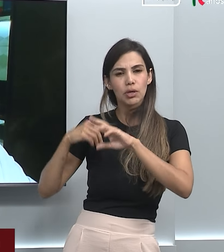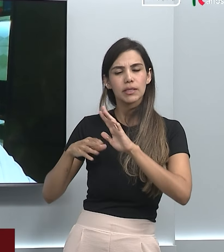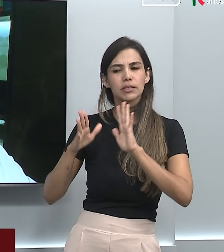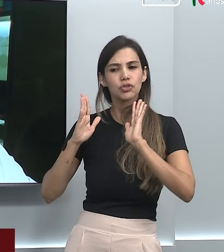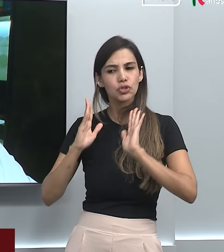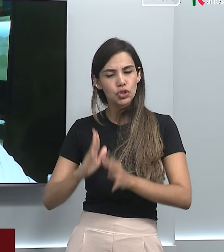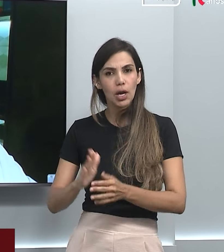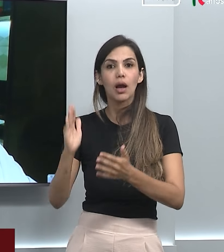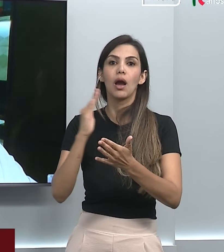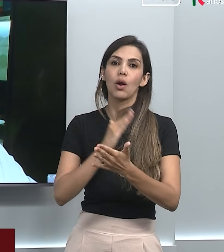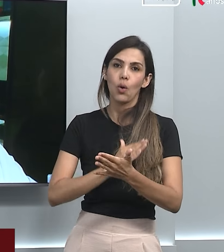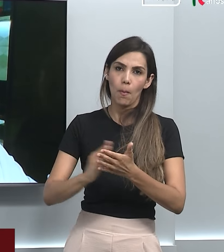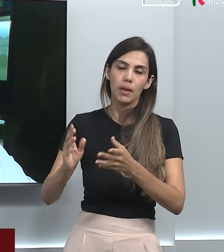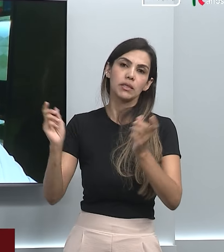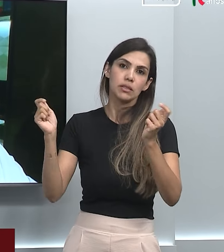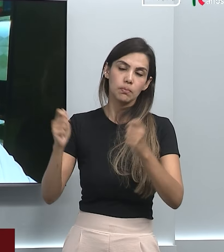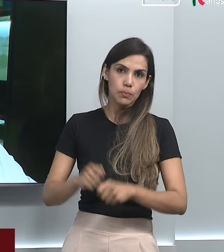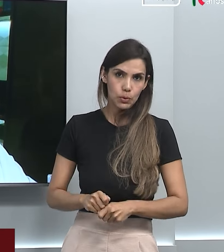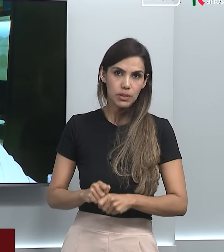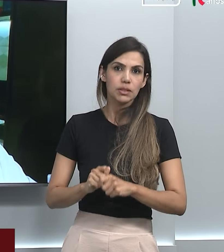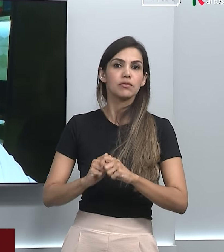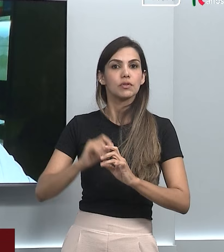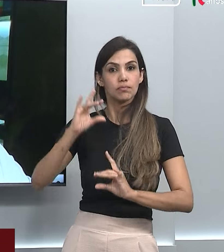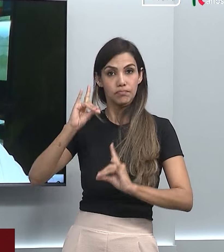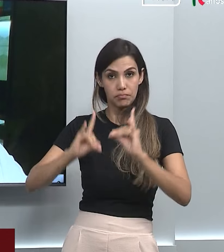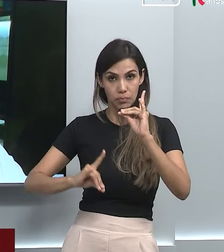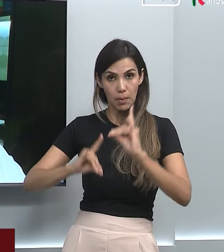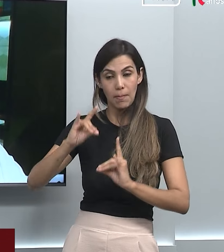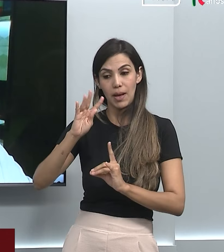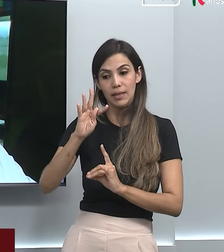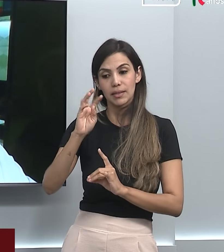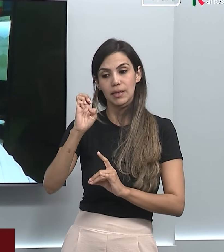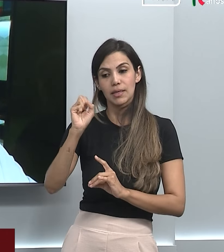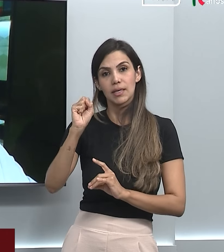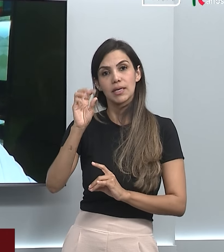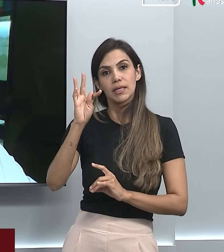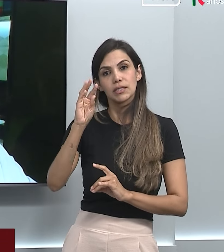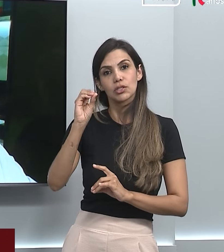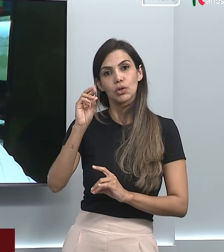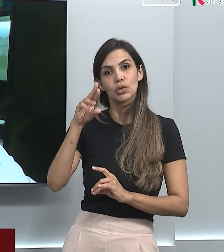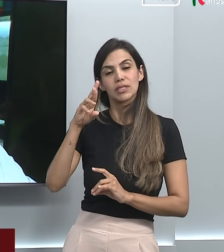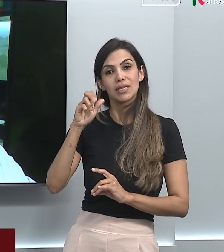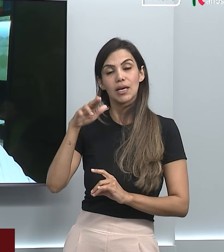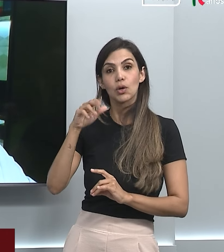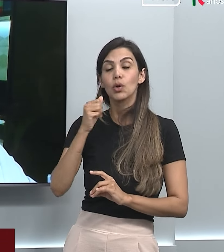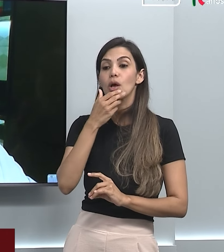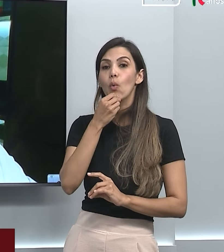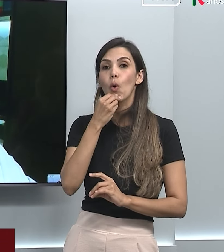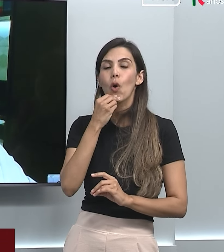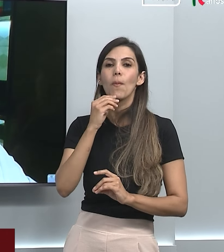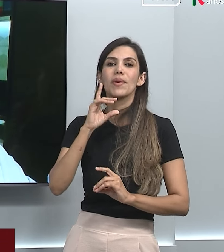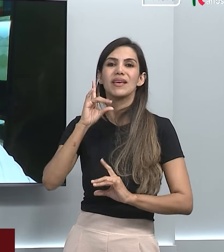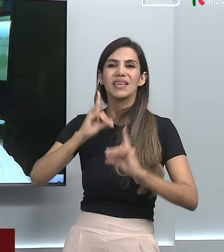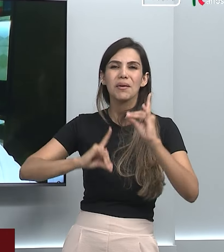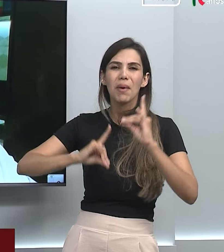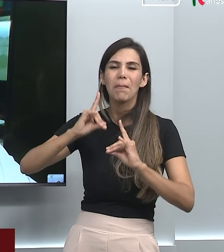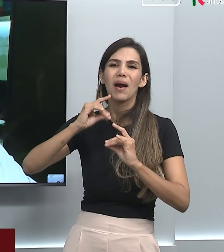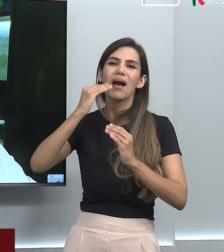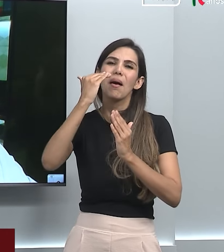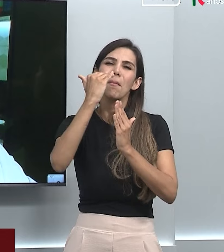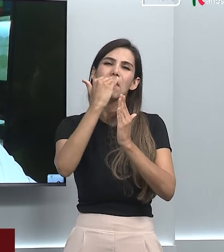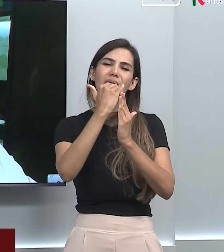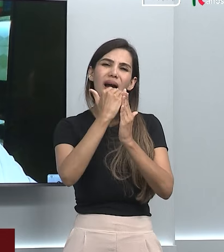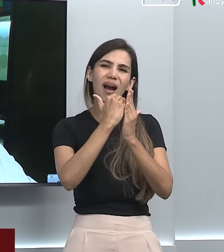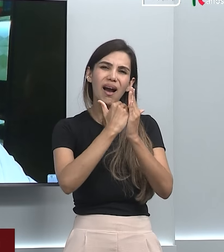iniciar a prescrição de testosterona. Essa testosterona, num paciente que tem níveis baixos,